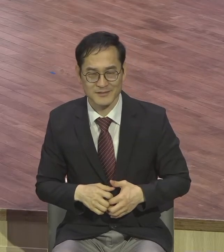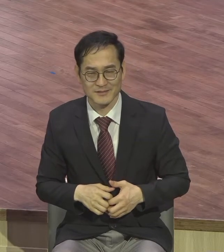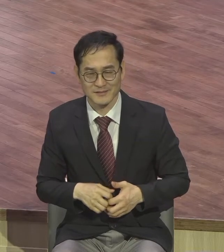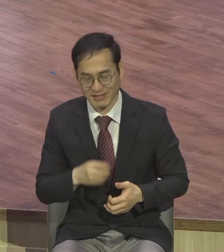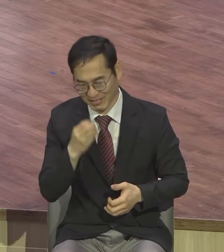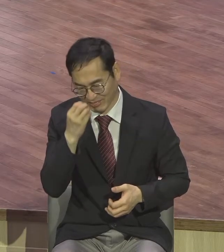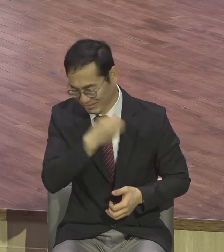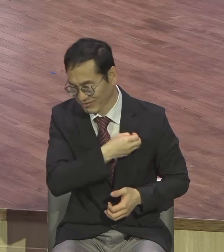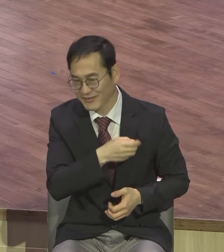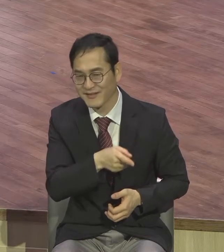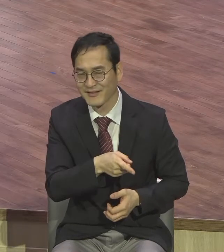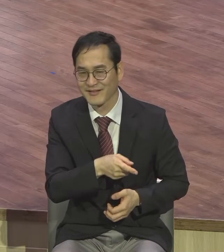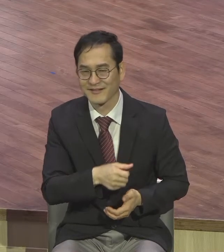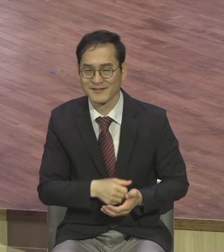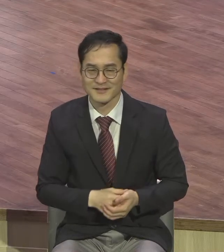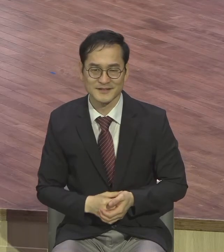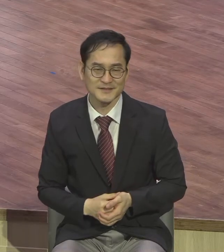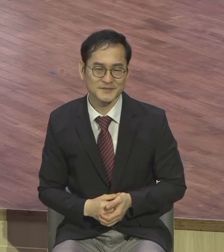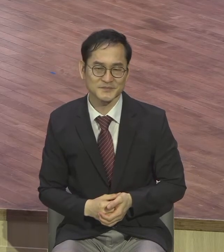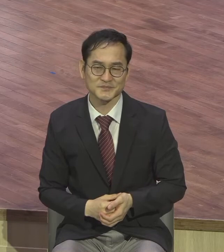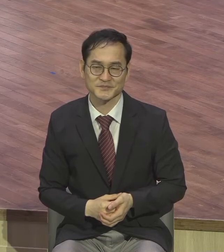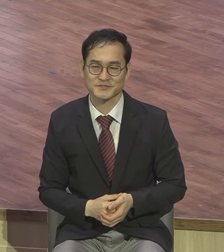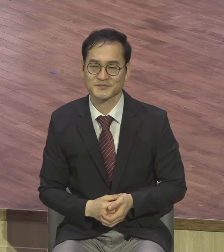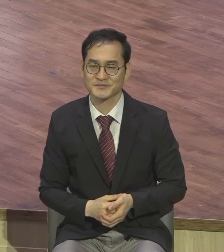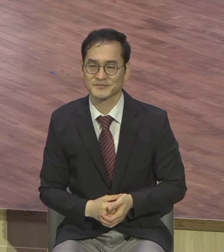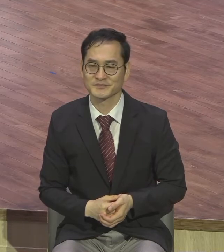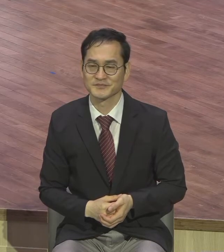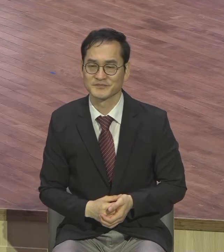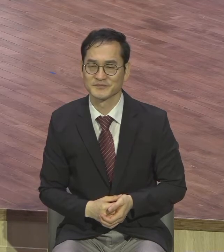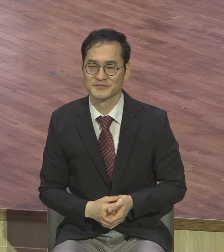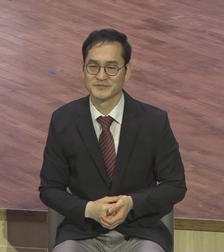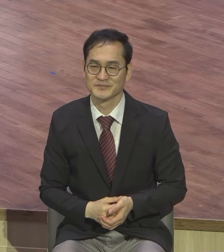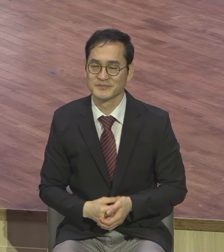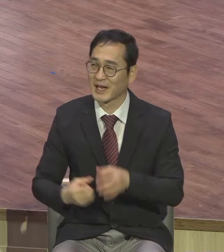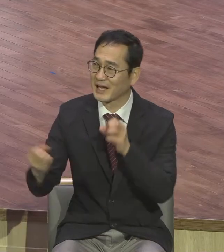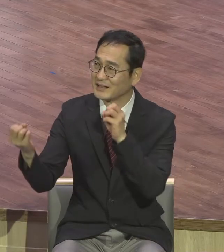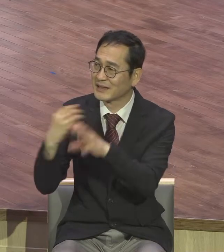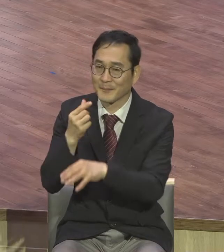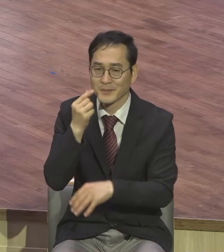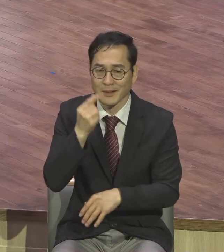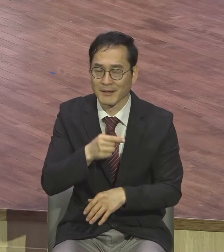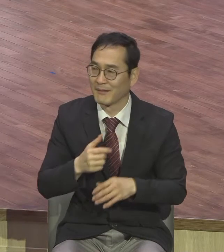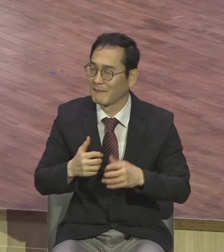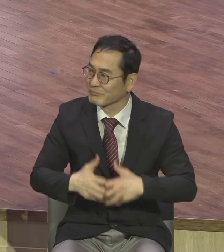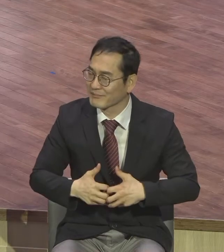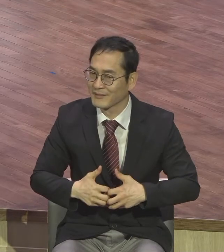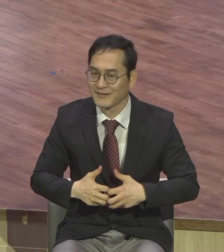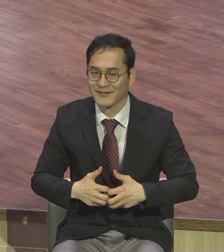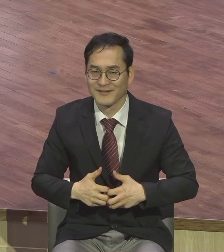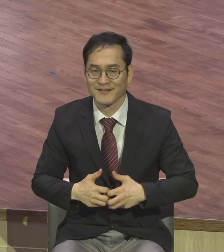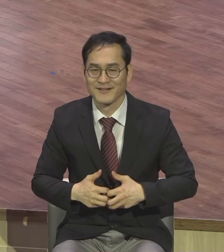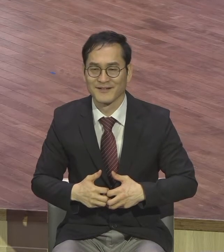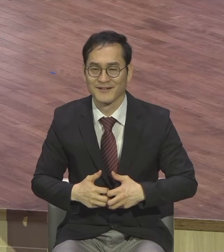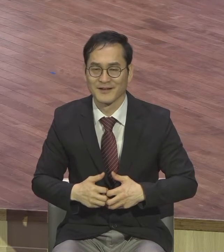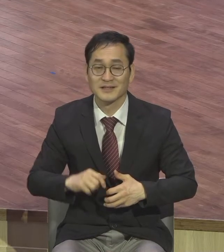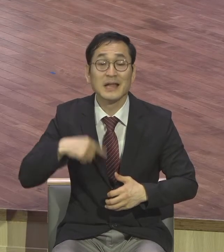한마디로 넘이 대답하는 자가 없고 그날부터 감히 그에게